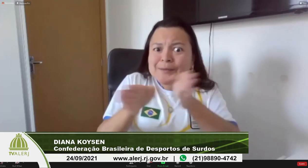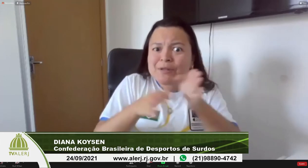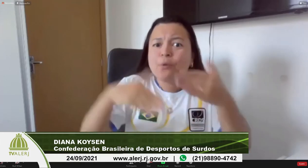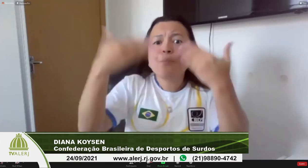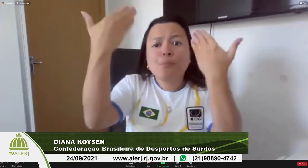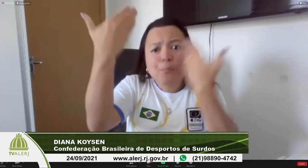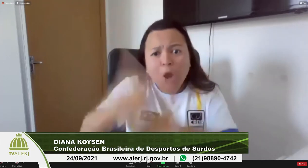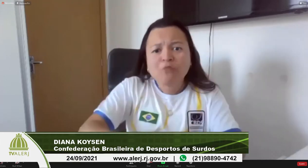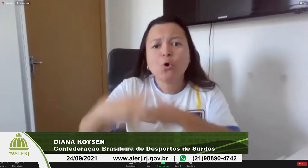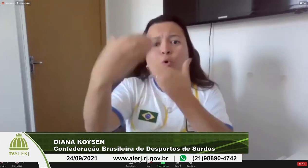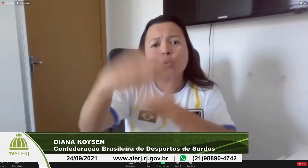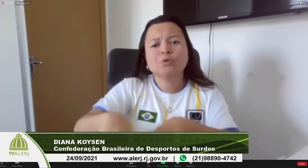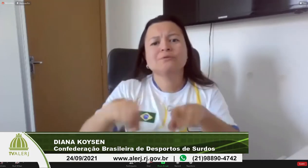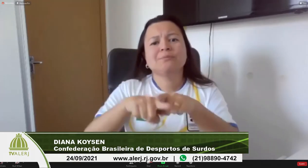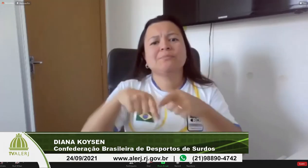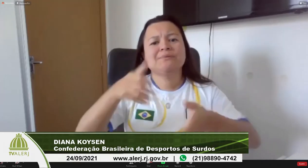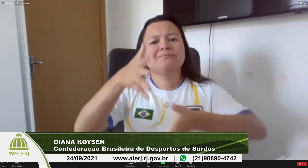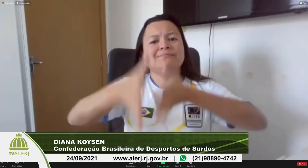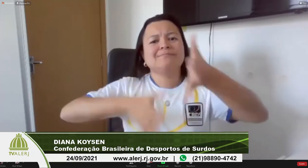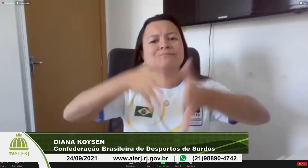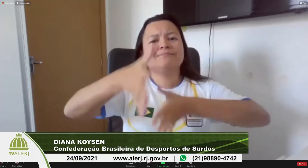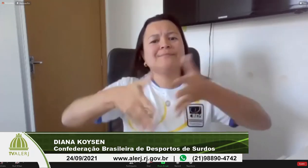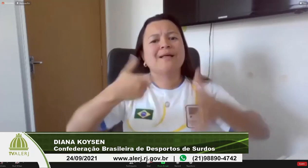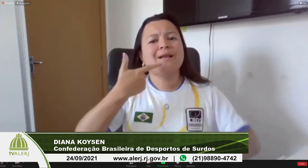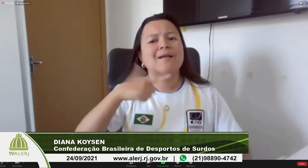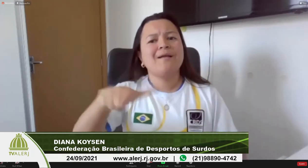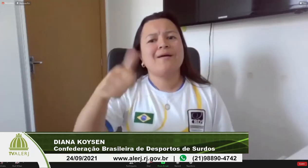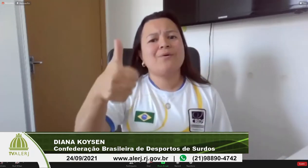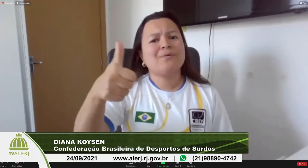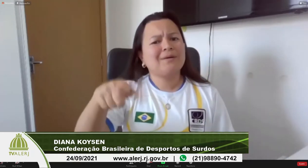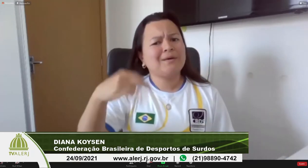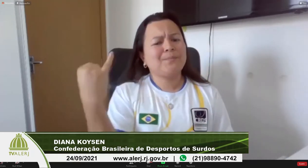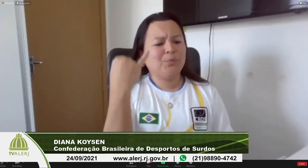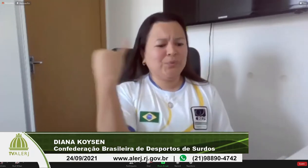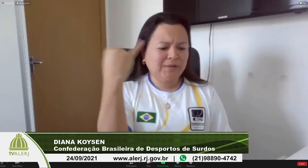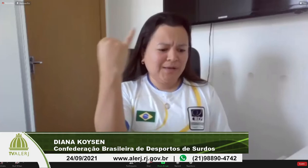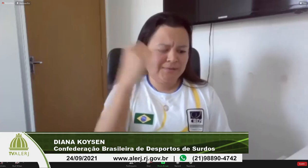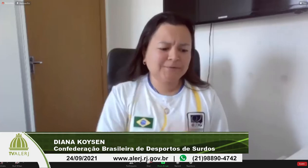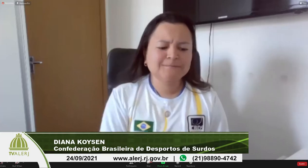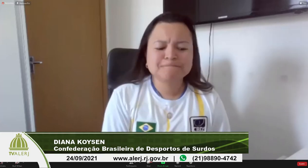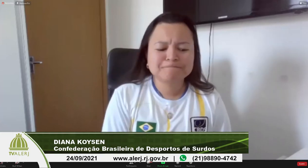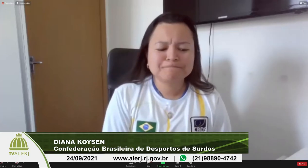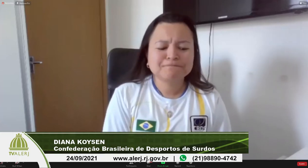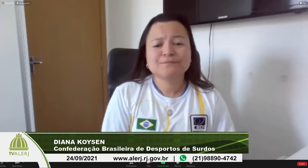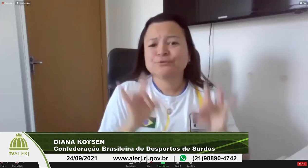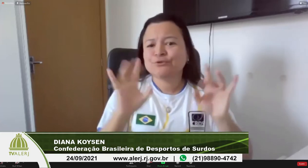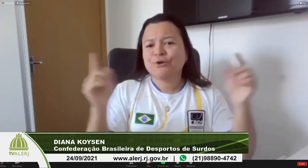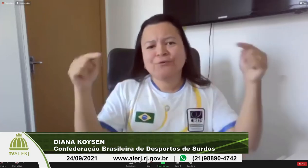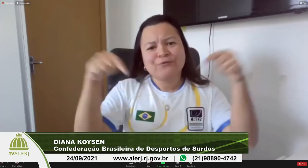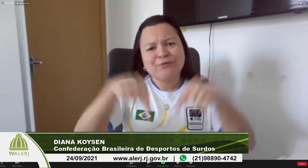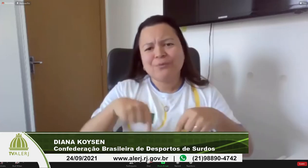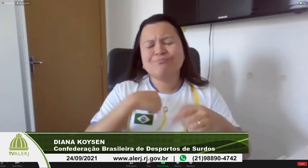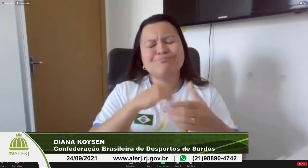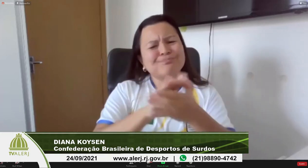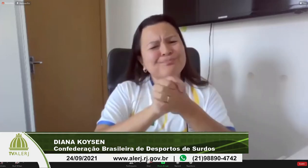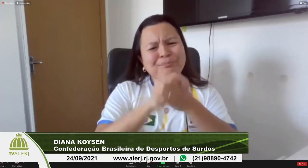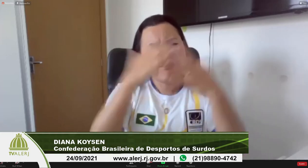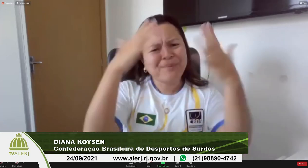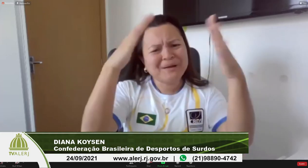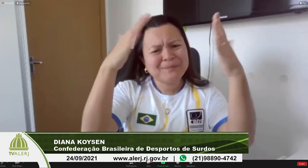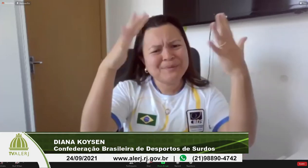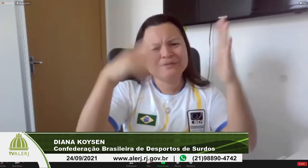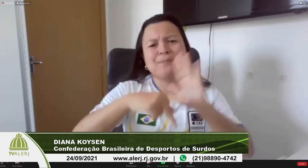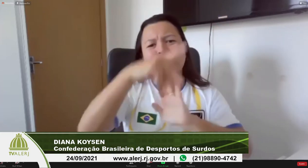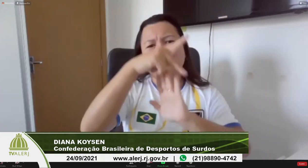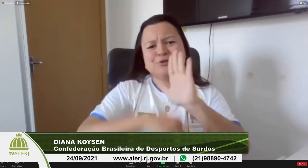isso a gente tem que também prever na lei né por exemplo as provas de concurso público sem língua de sinais já que é a língua